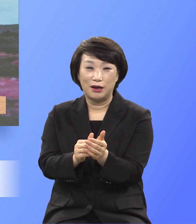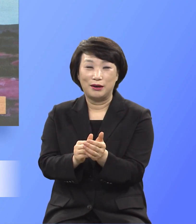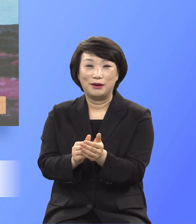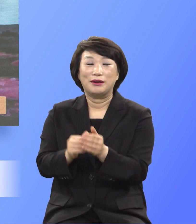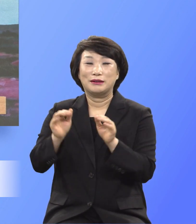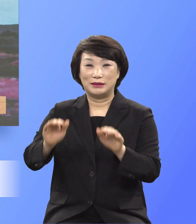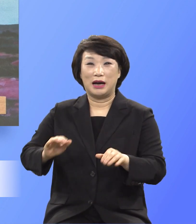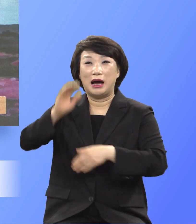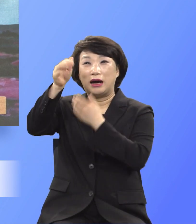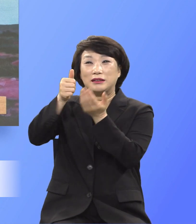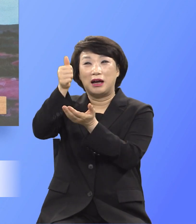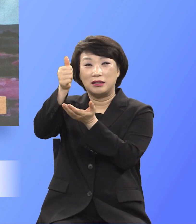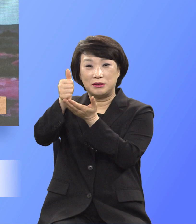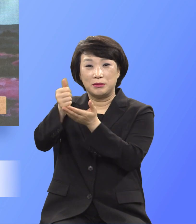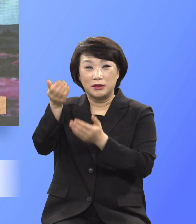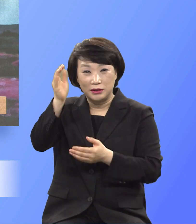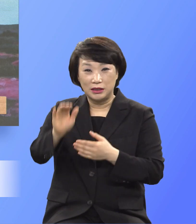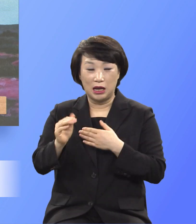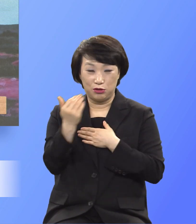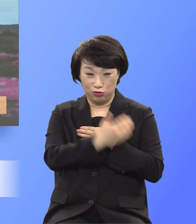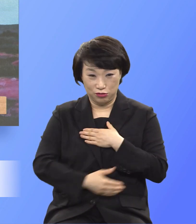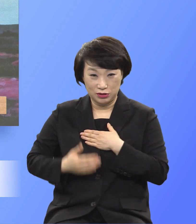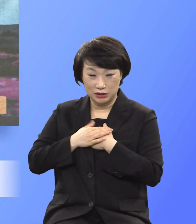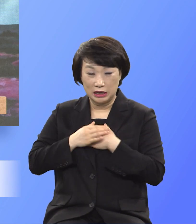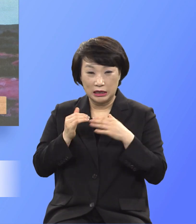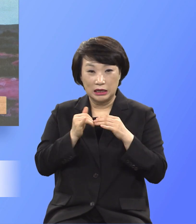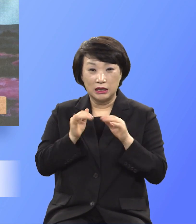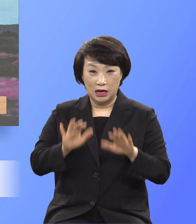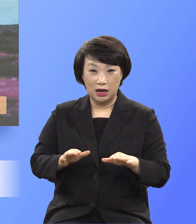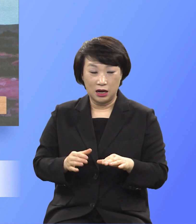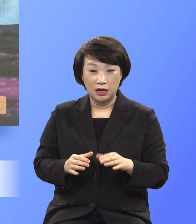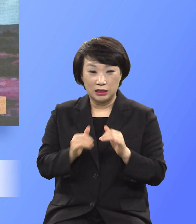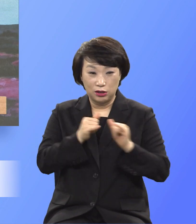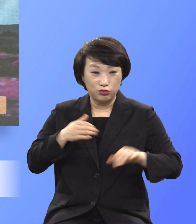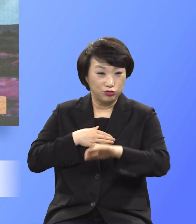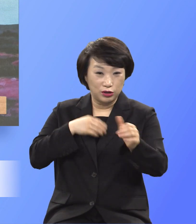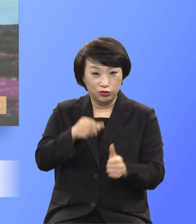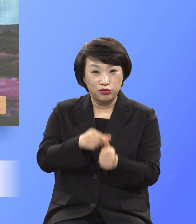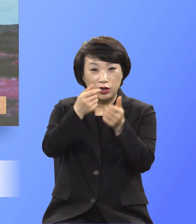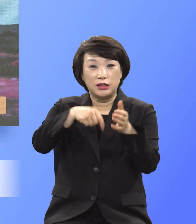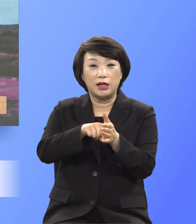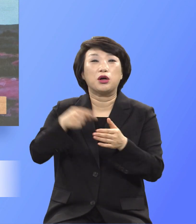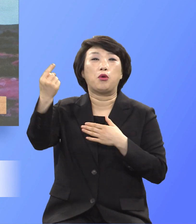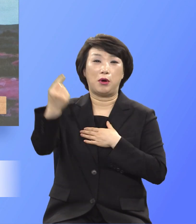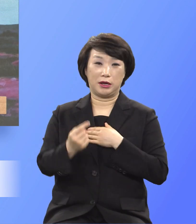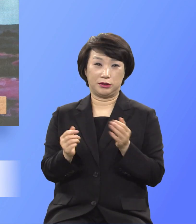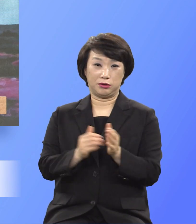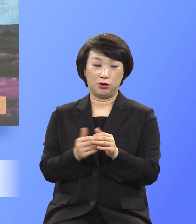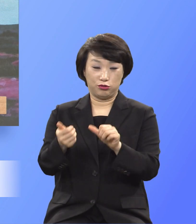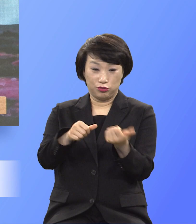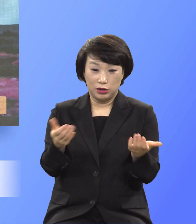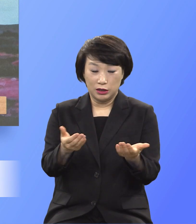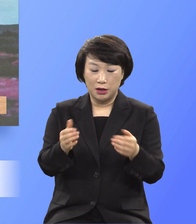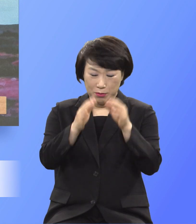하나님이신데도 육신을 잇고 인류 구원을 위해 죽으러 와서 죽는 일에 죽기까지